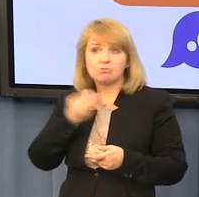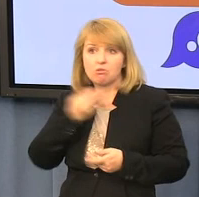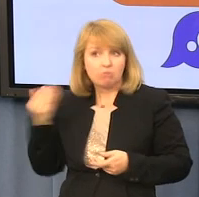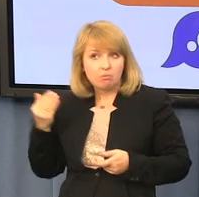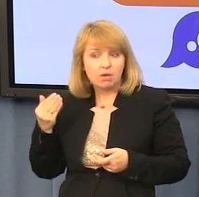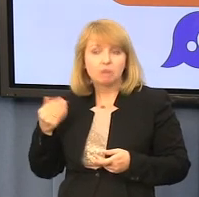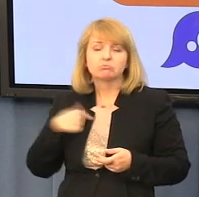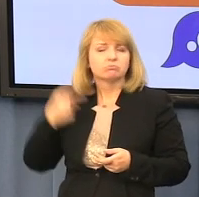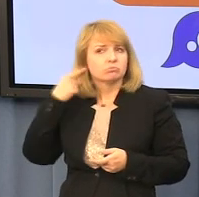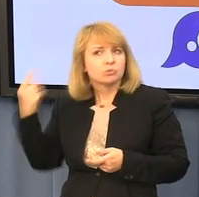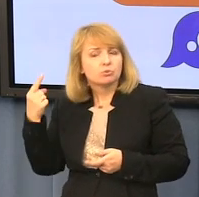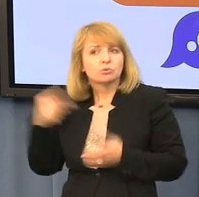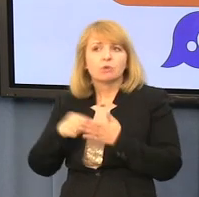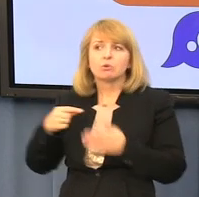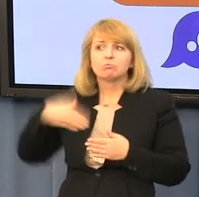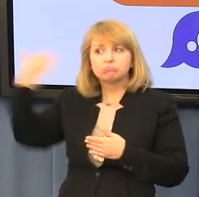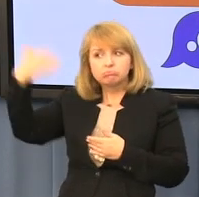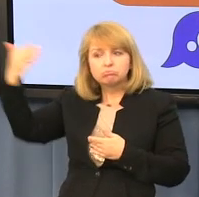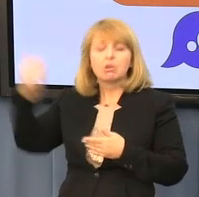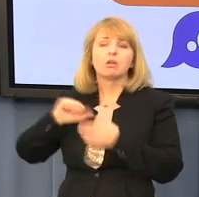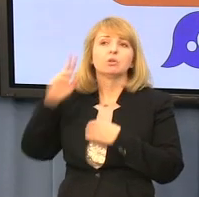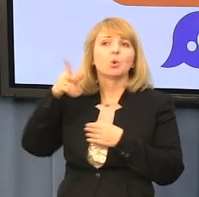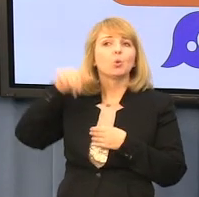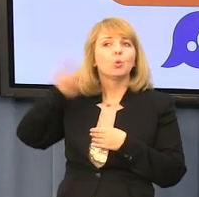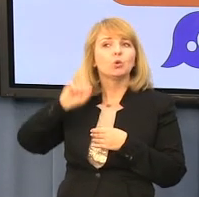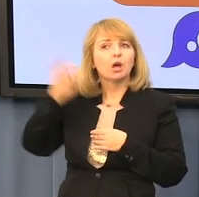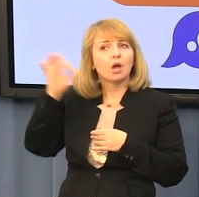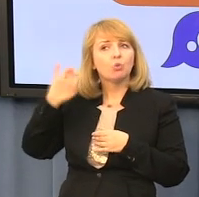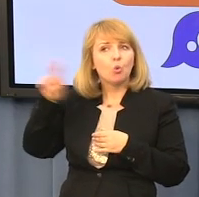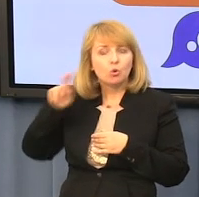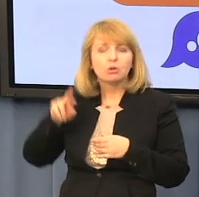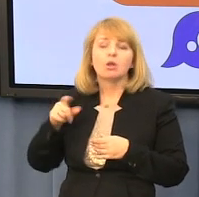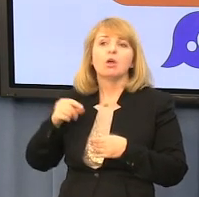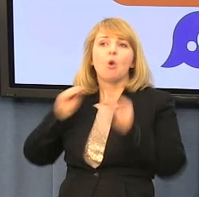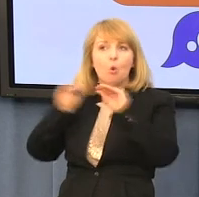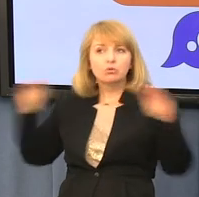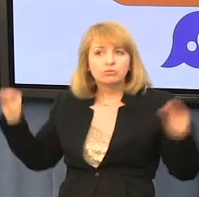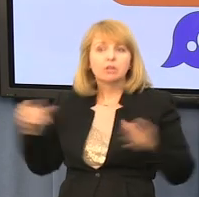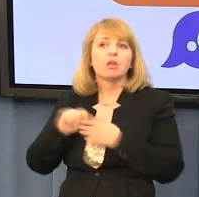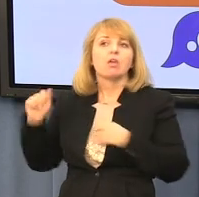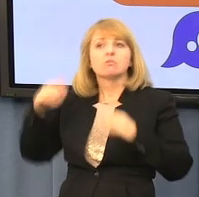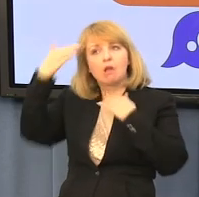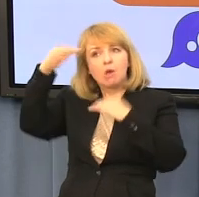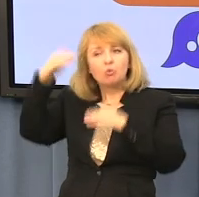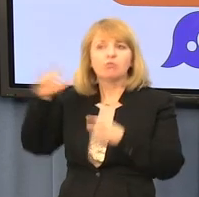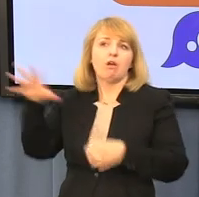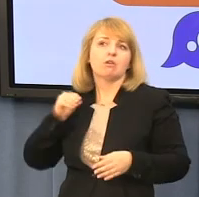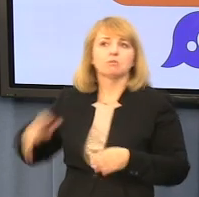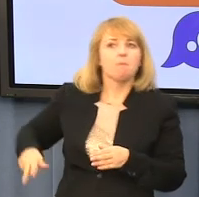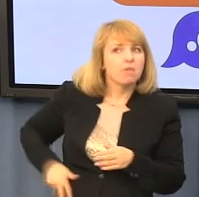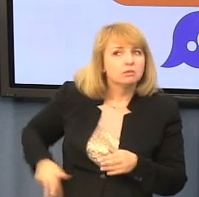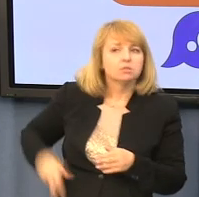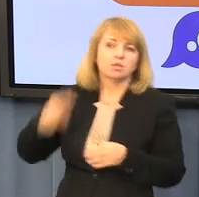Sądowniczej wypowiedzi kuratora oświaty w Katowicach oraz samej wypowiedzi pani ministry